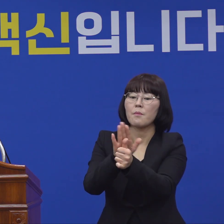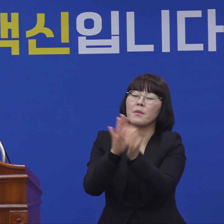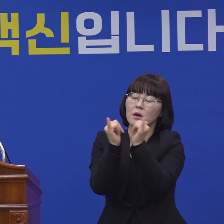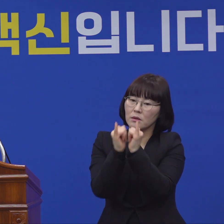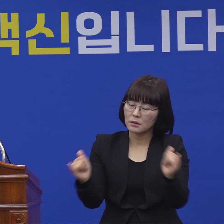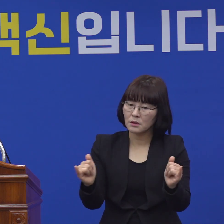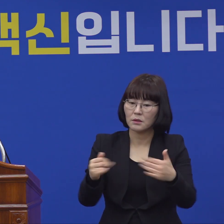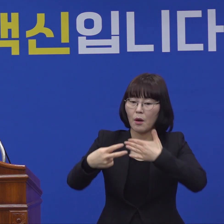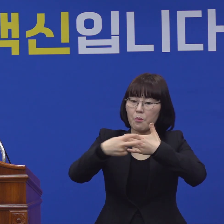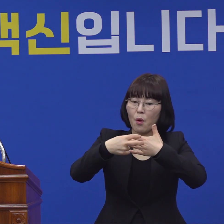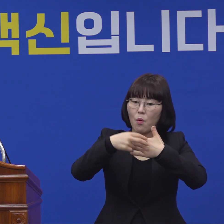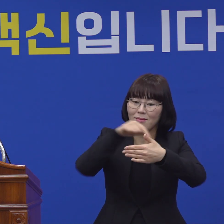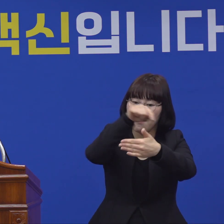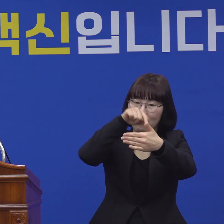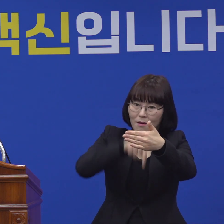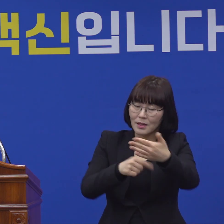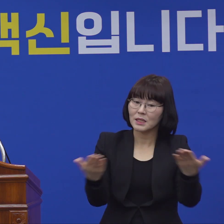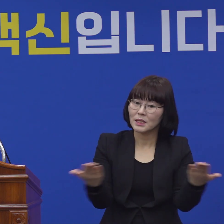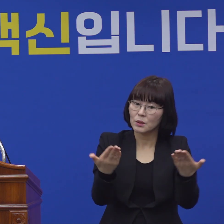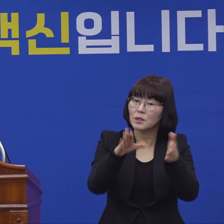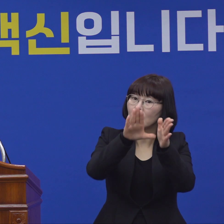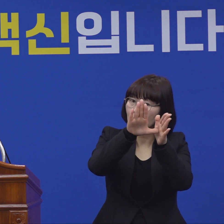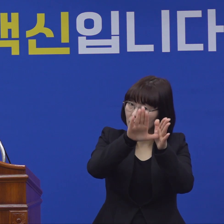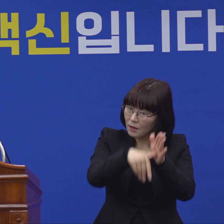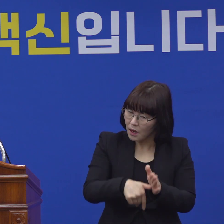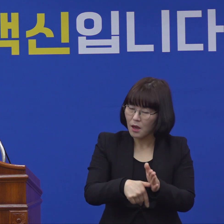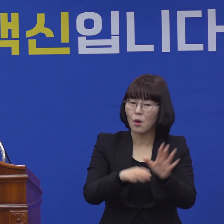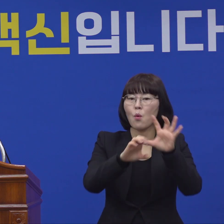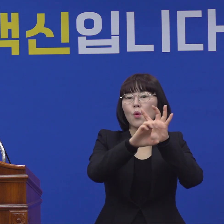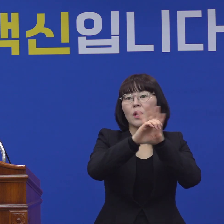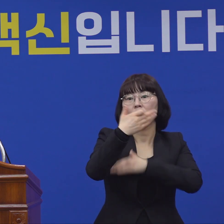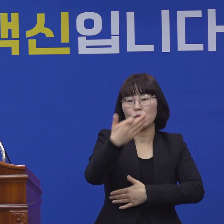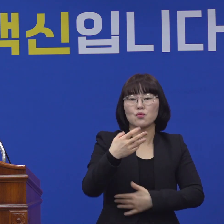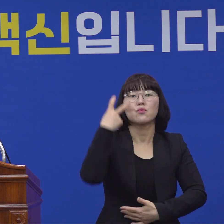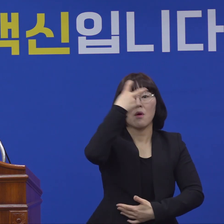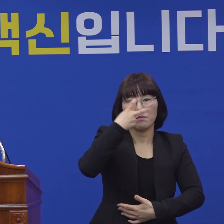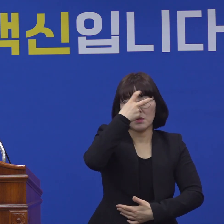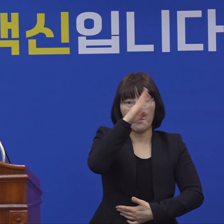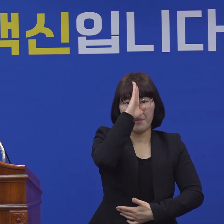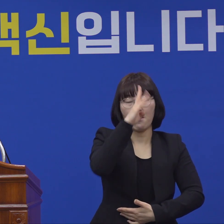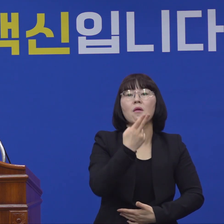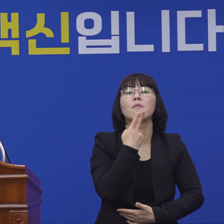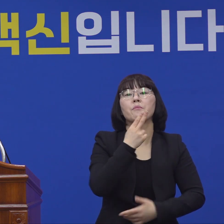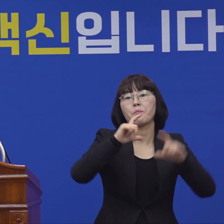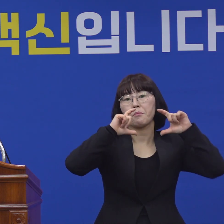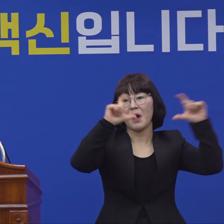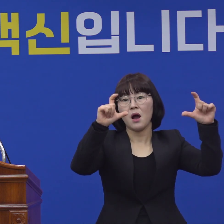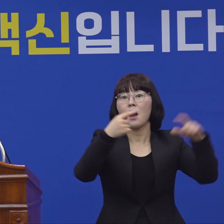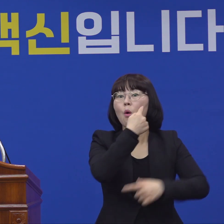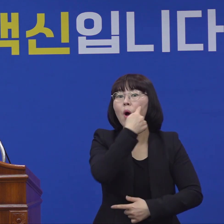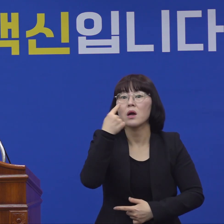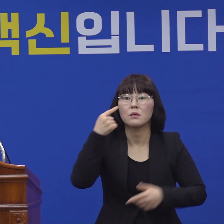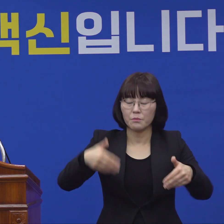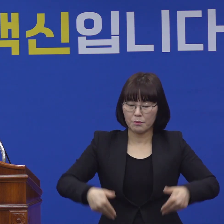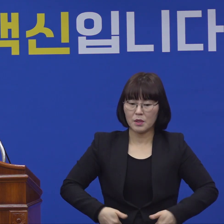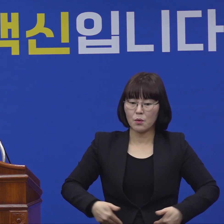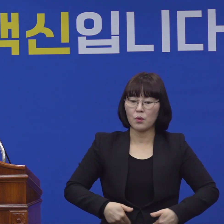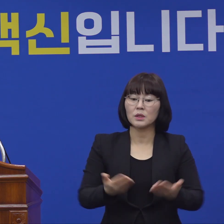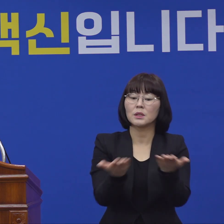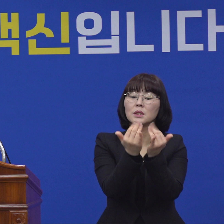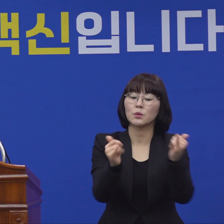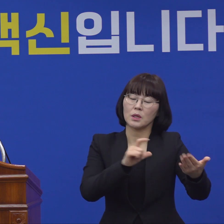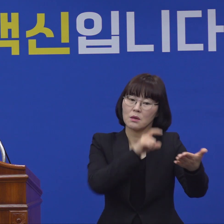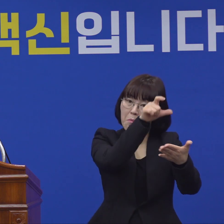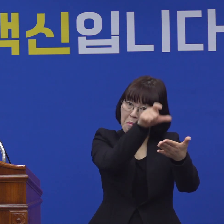병원 근무 전 반드시 코로나19 검사 결과 음성을 확인해야 하며 근무자 명부 및